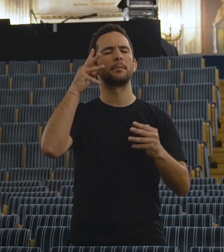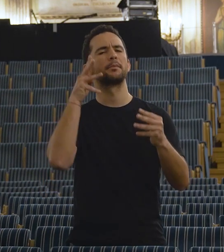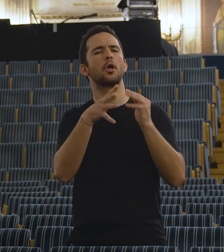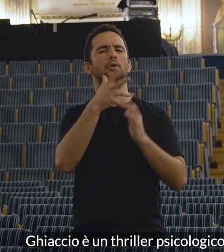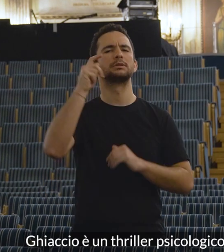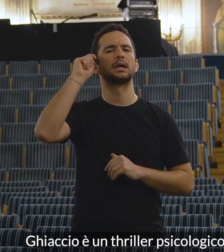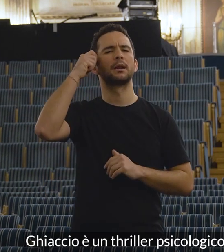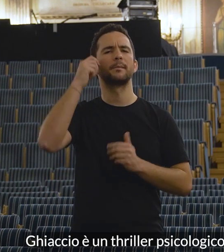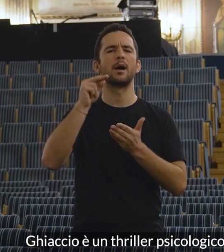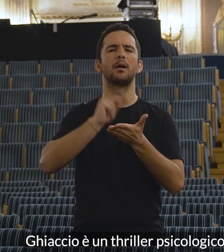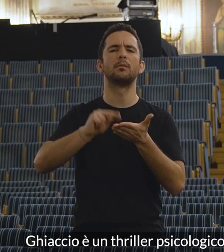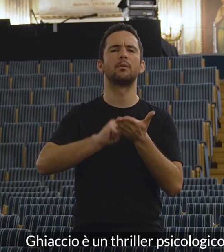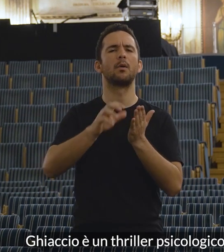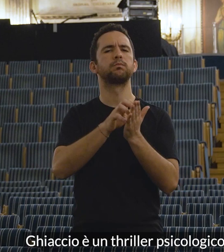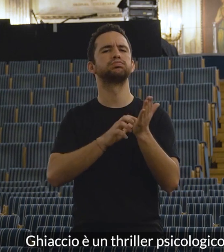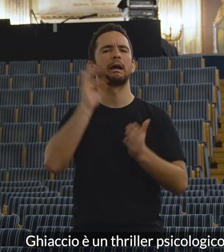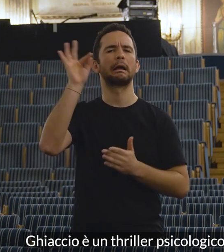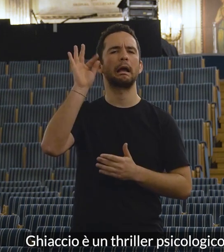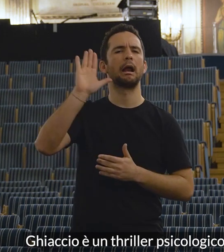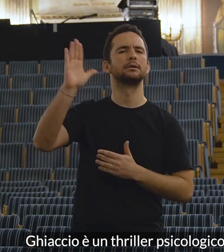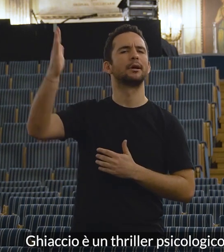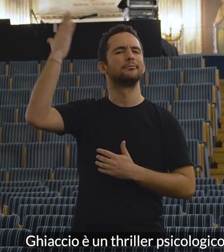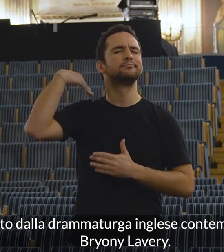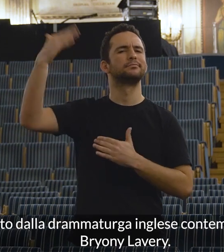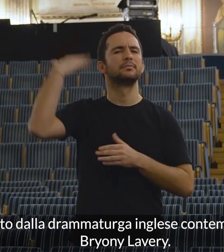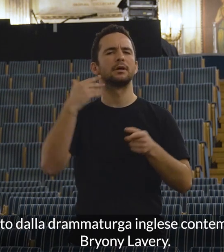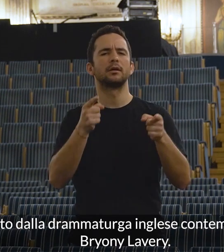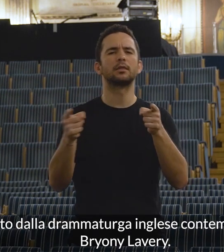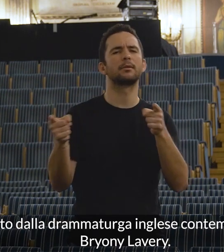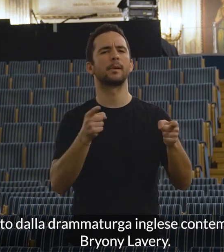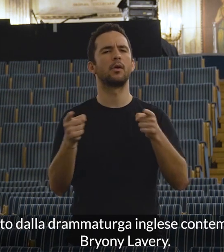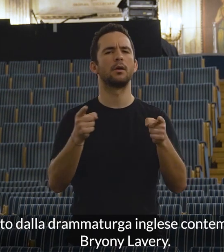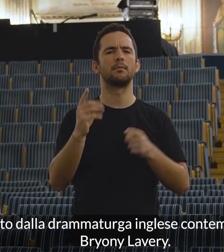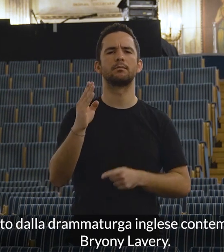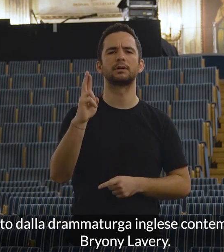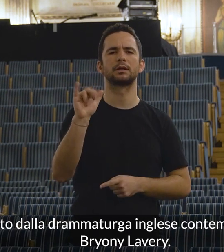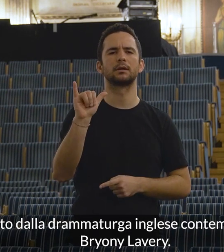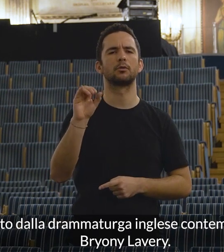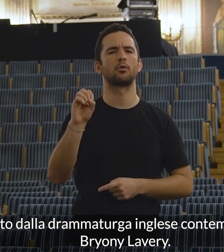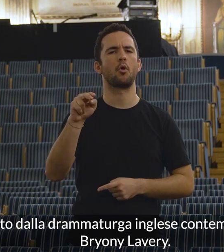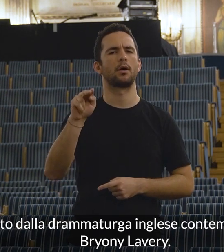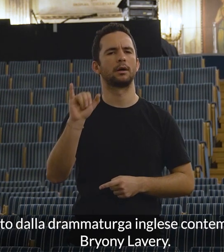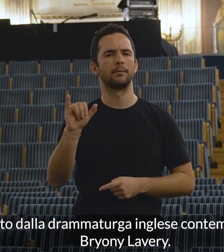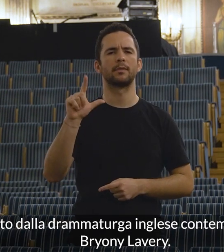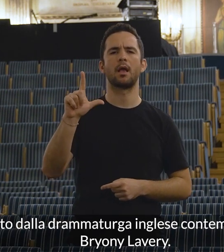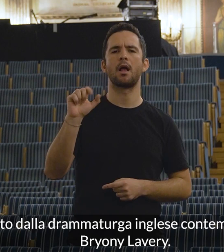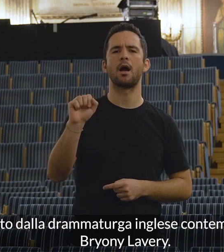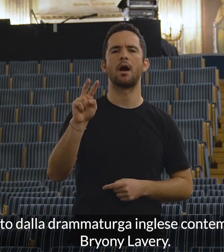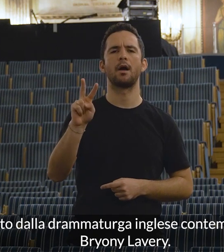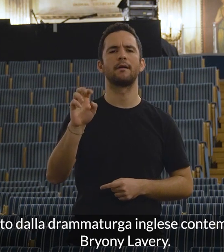Ghiaccio è un thriller psicologico scritto dalla drammaturga inglese contemporanea Bryony Leivry.